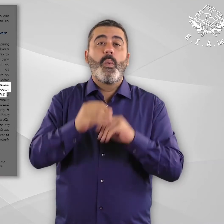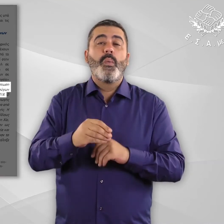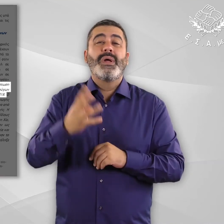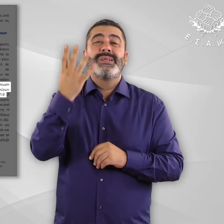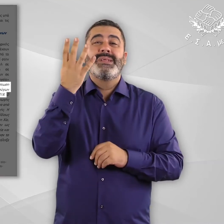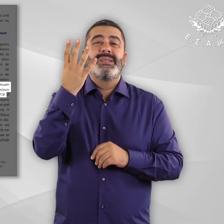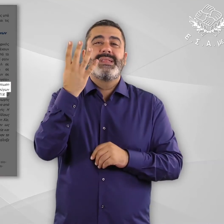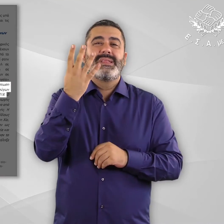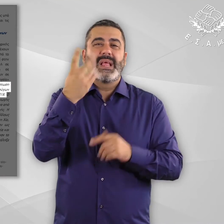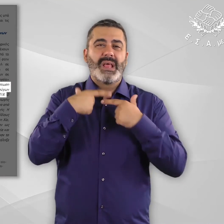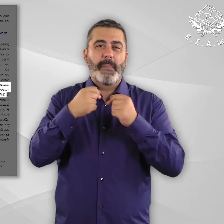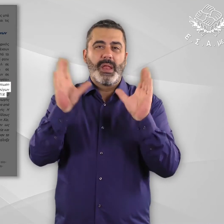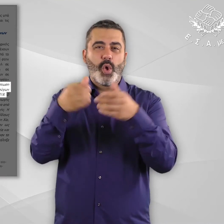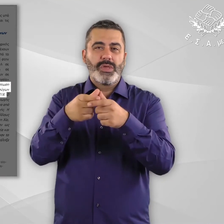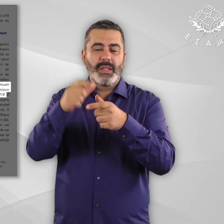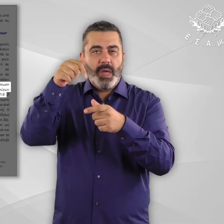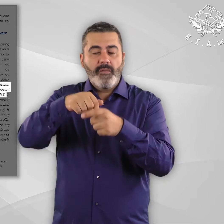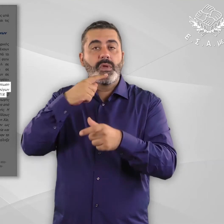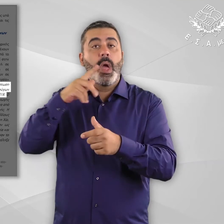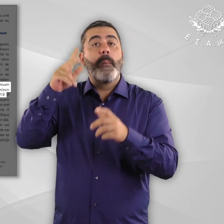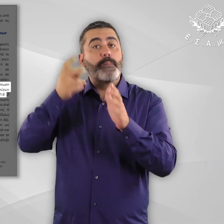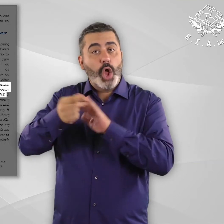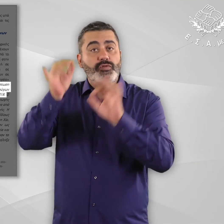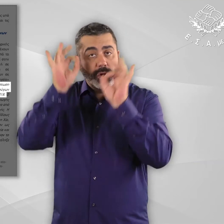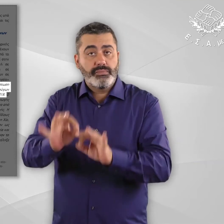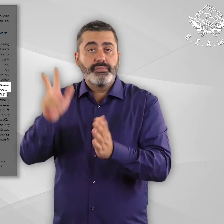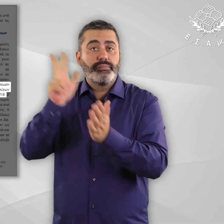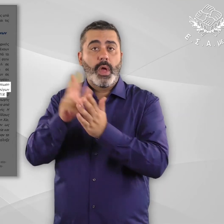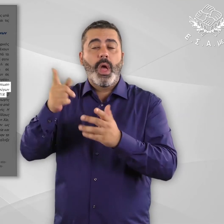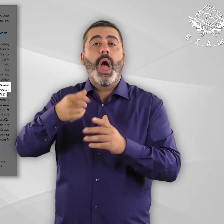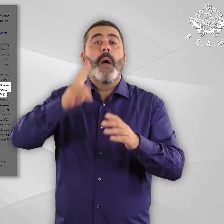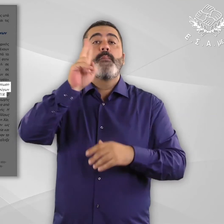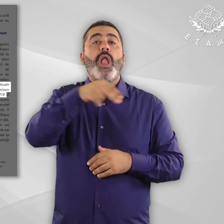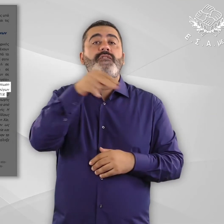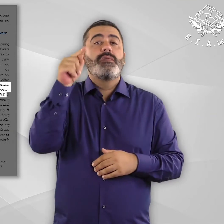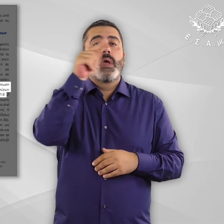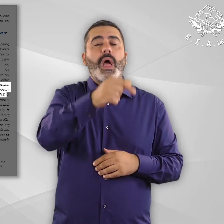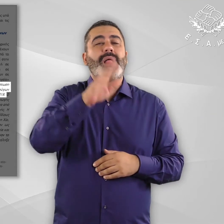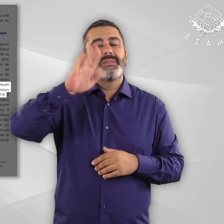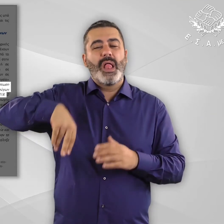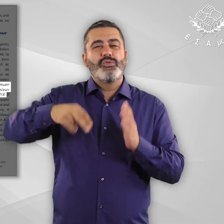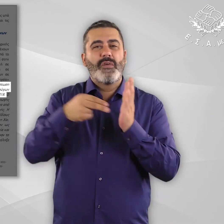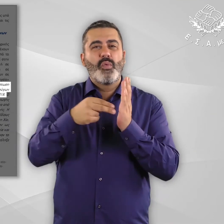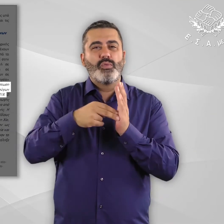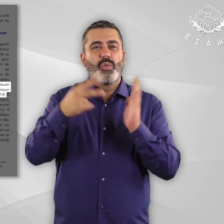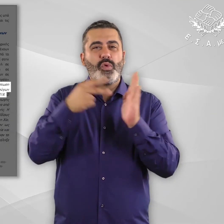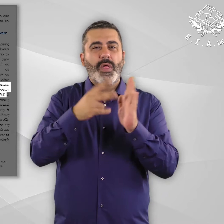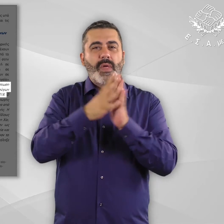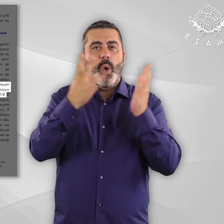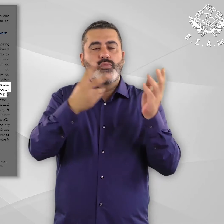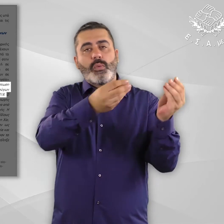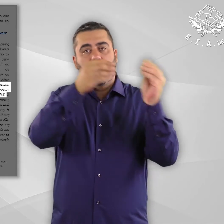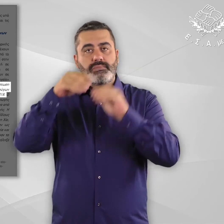είναι η περίπτωση τετραμελούς ευάλωτης οικογένειας αναγνωρισμένων προσφύγων που επιστράφηκε από την Ελβετία στα τέλη Αυγούστου